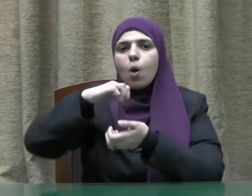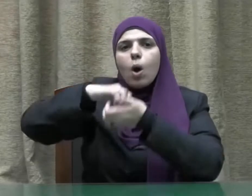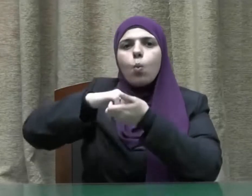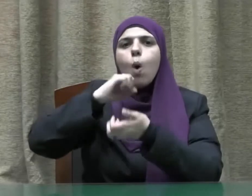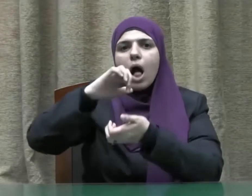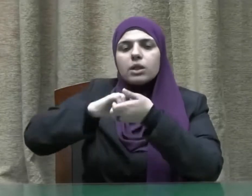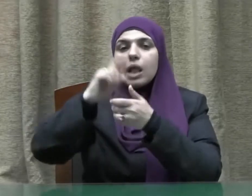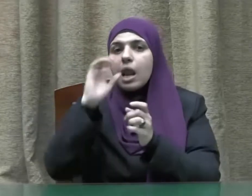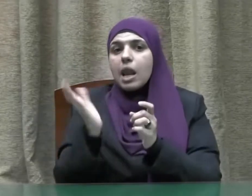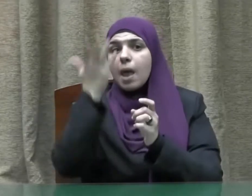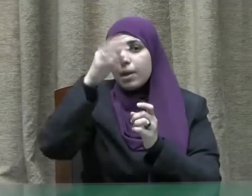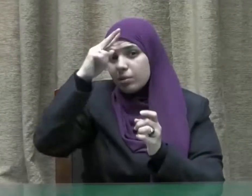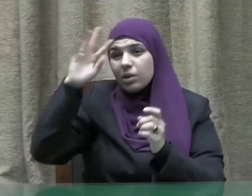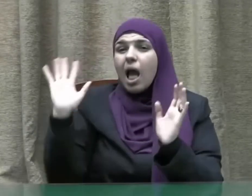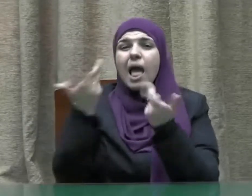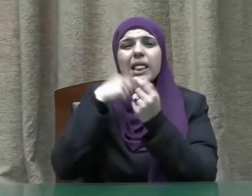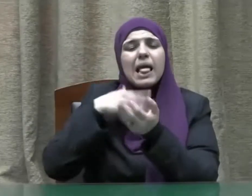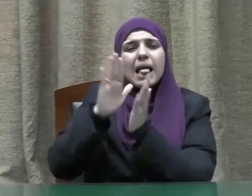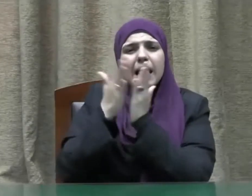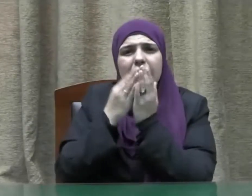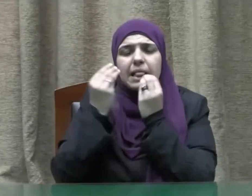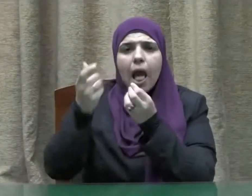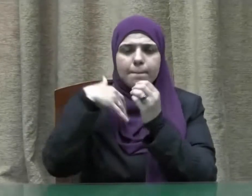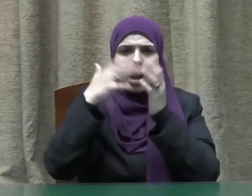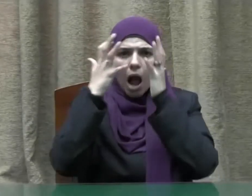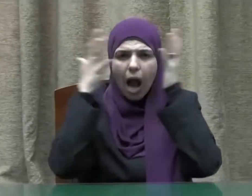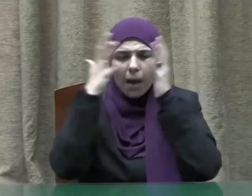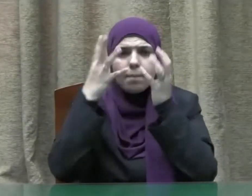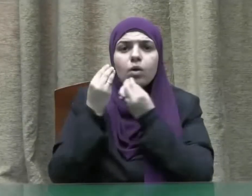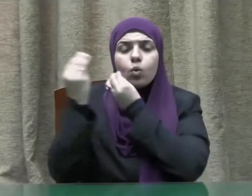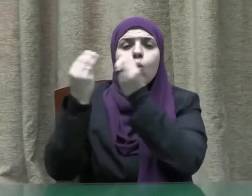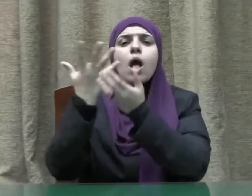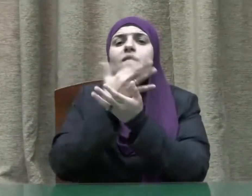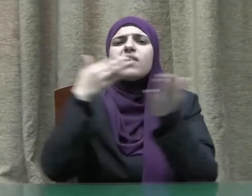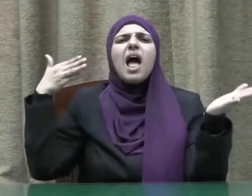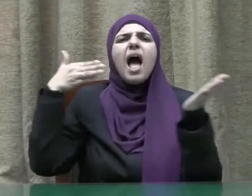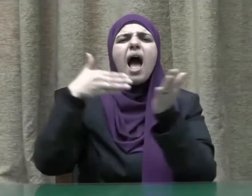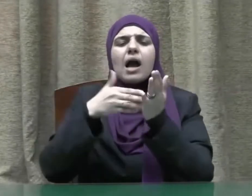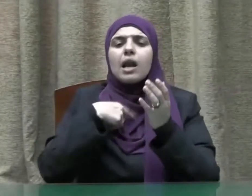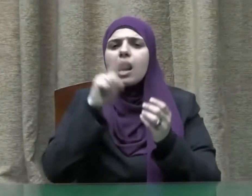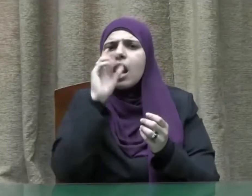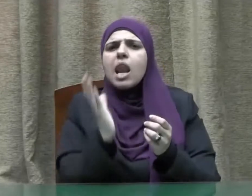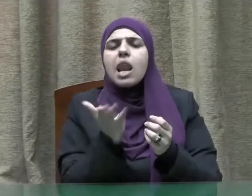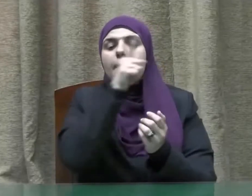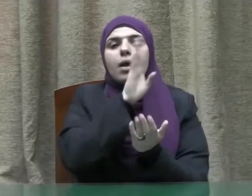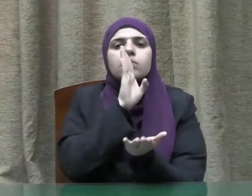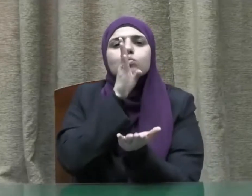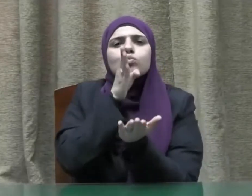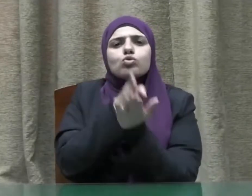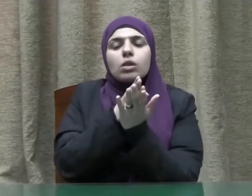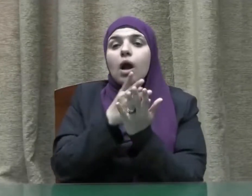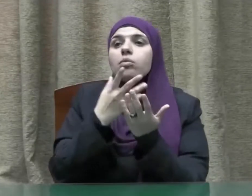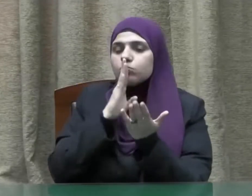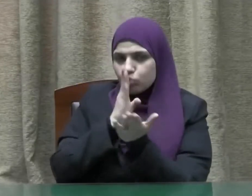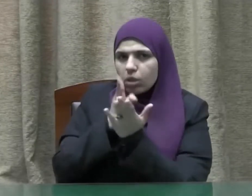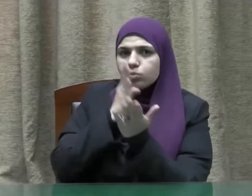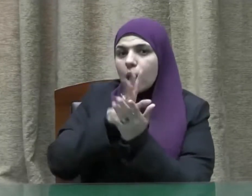النبيين لما آتيتكم من كتاب وحكمة ثم جاءكم رسول مصدق لما معكم